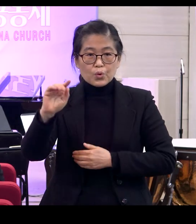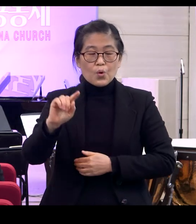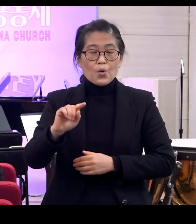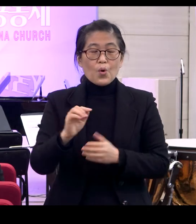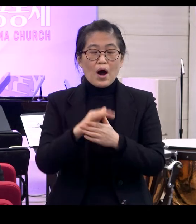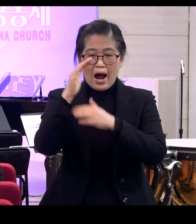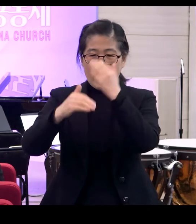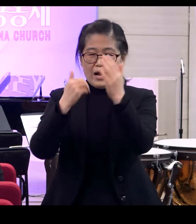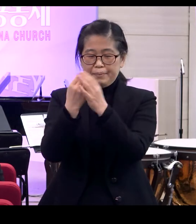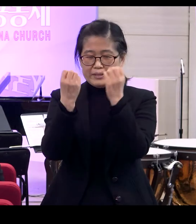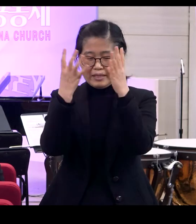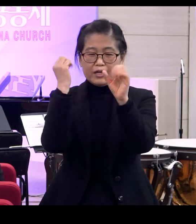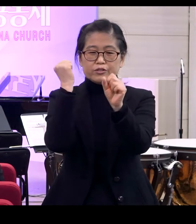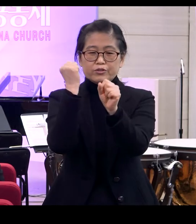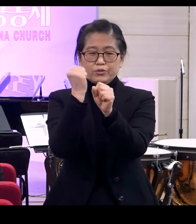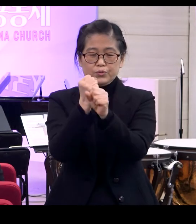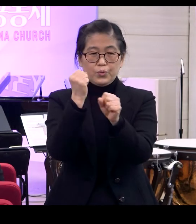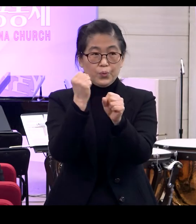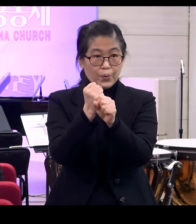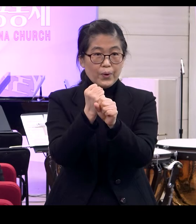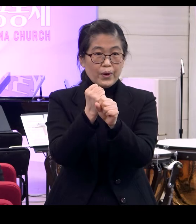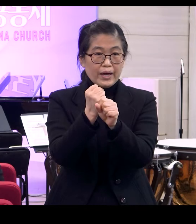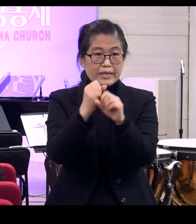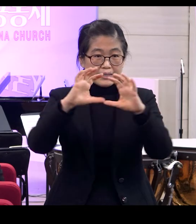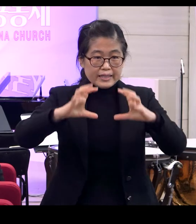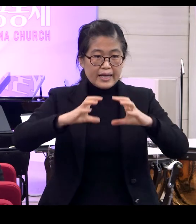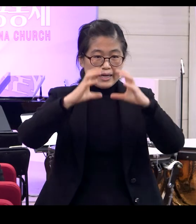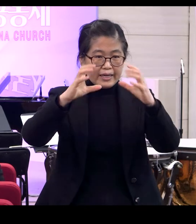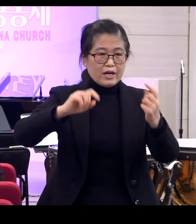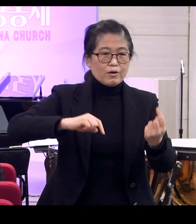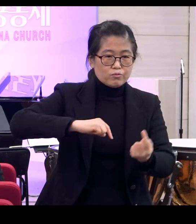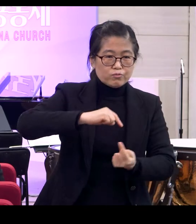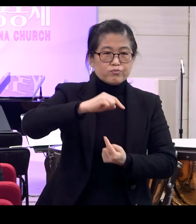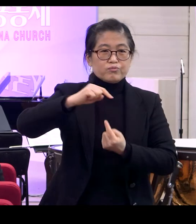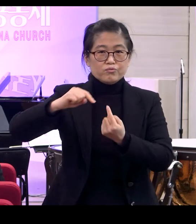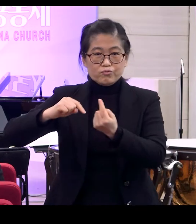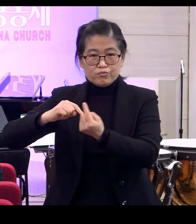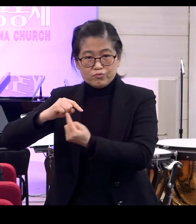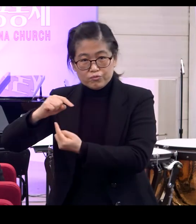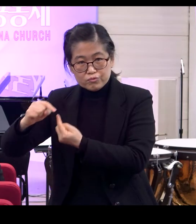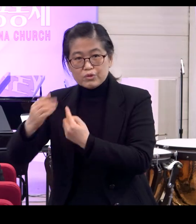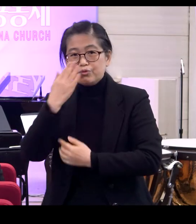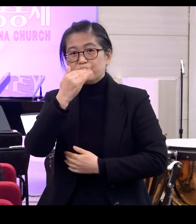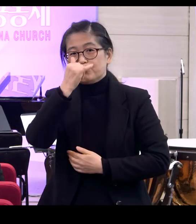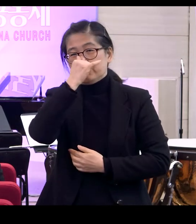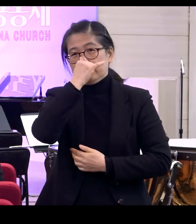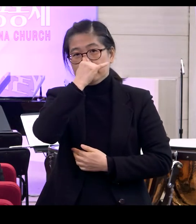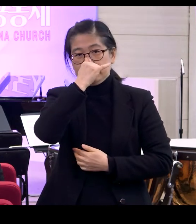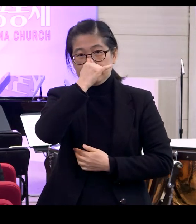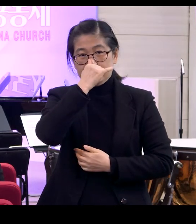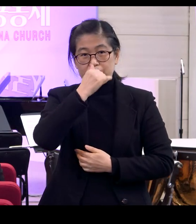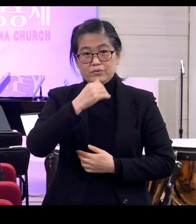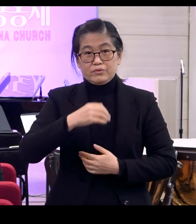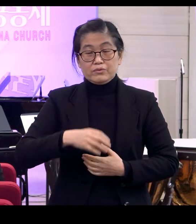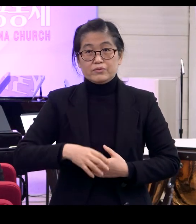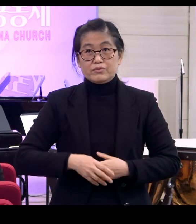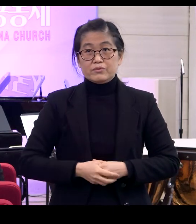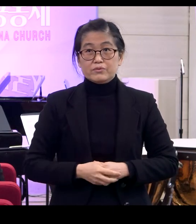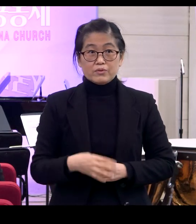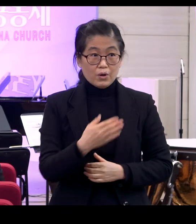하나님의 창조세계가 작동되기 시작했다는 겁니다 이 창조세계가 돌아가기 시작한 거예요 여러분